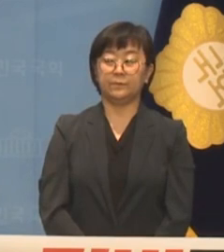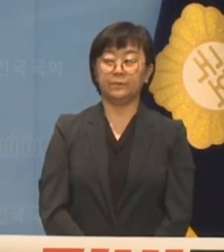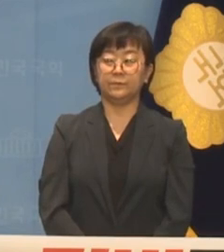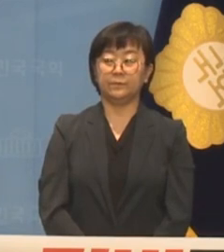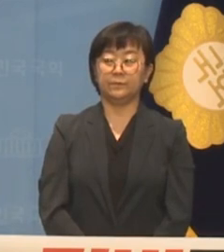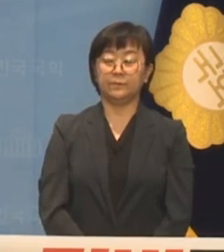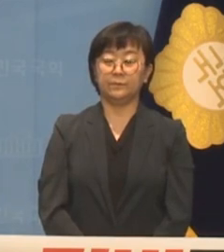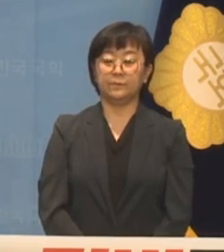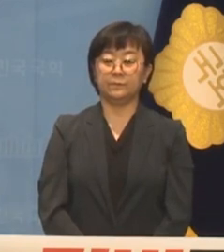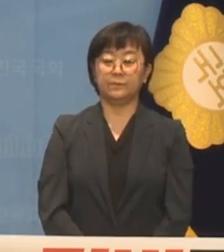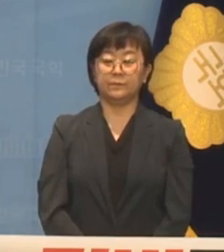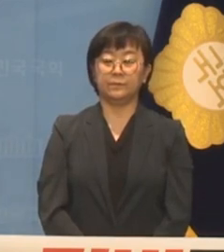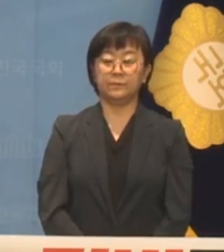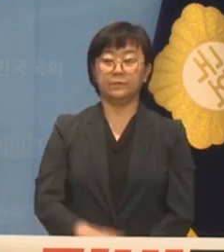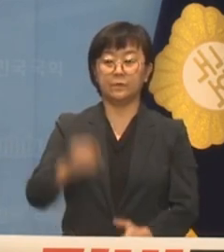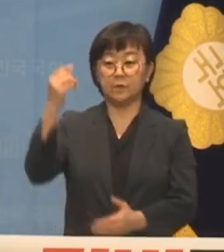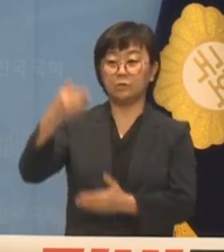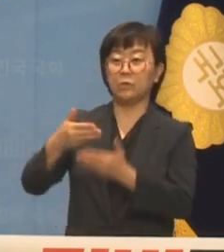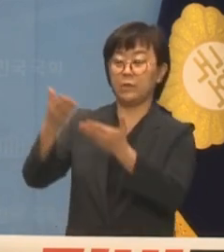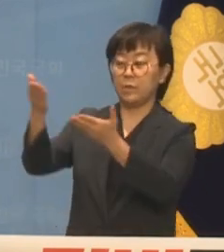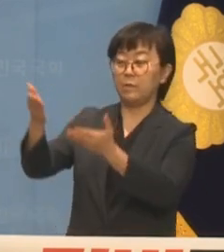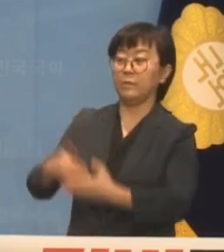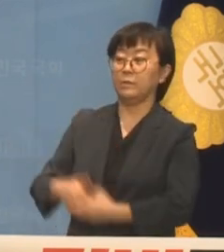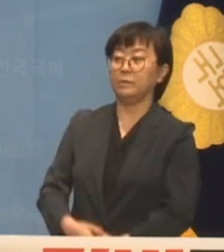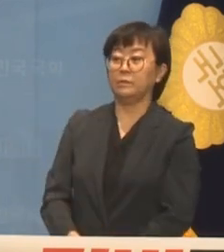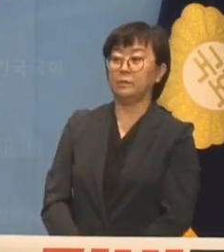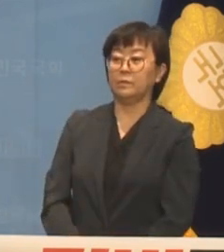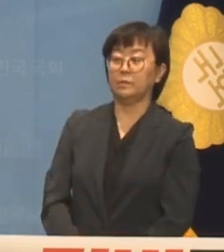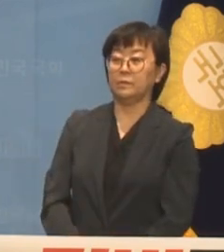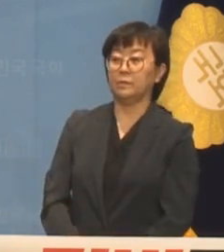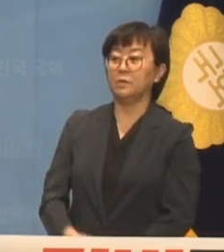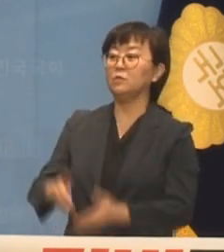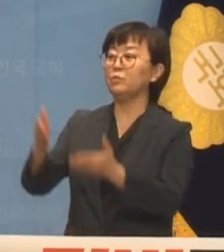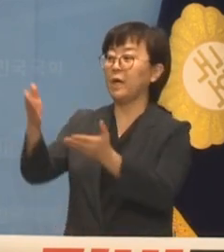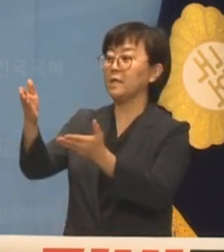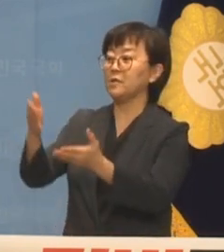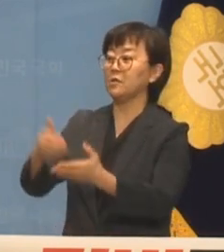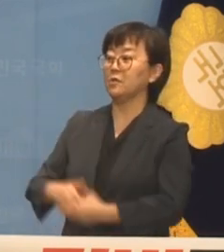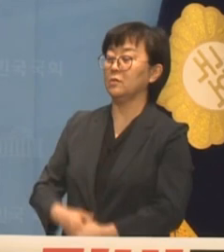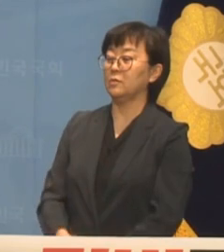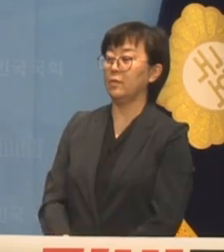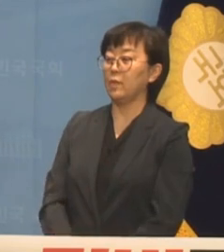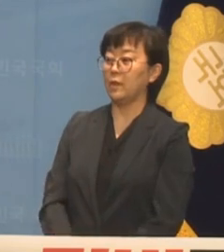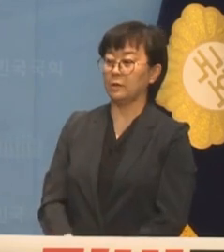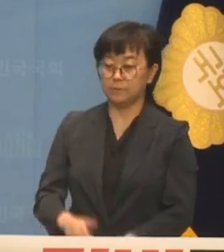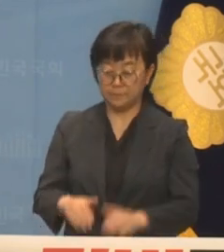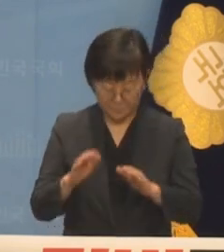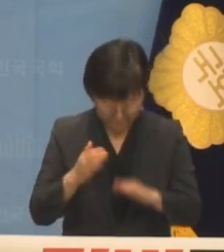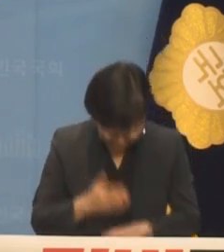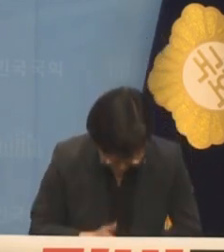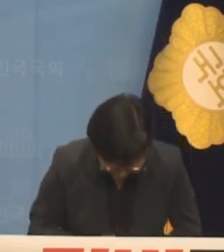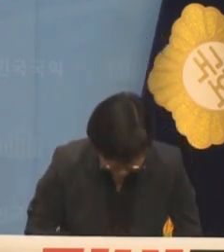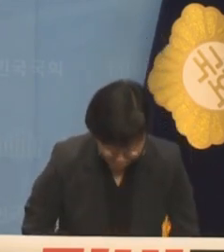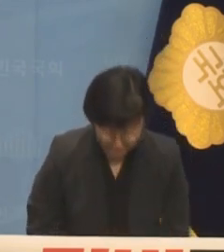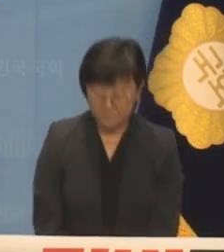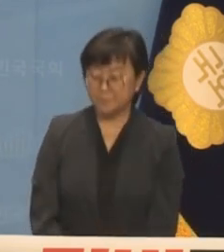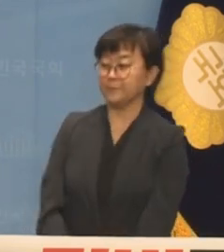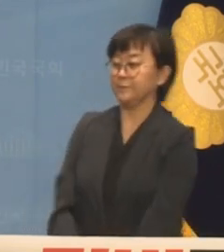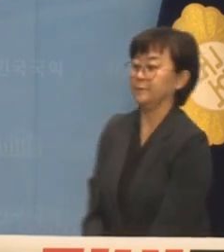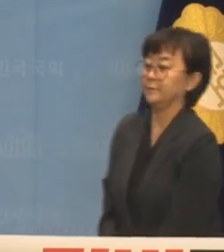혹시 질문 있으시면 제가 답변해드리고요 아니면 제가 내려오겠습니다 경청해주셔서 감사합니다 알겠습니다 감사합니다